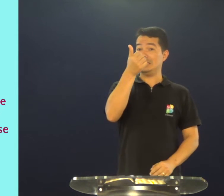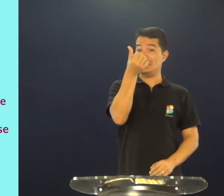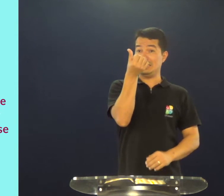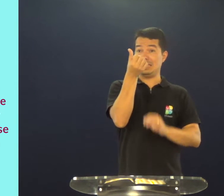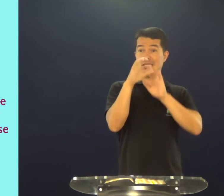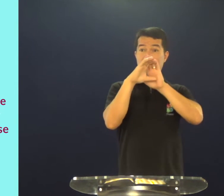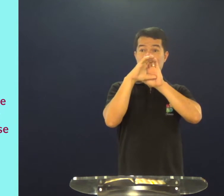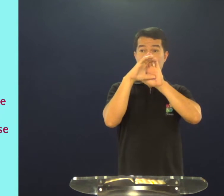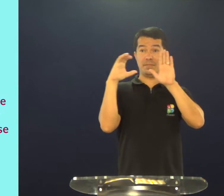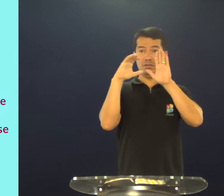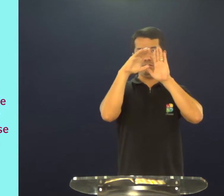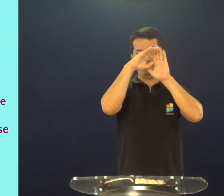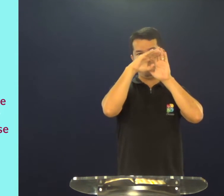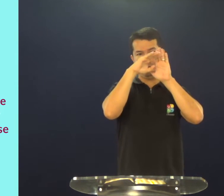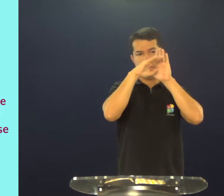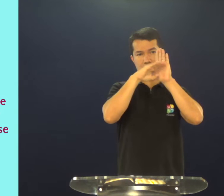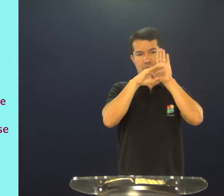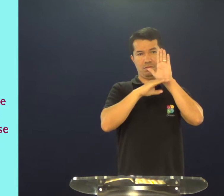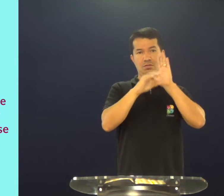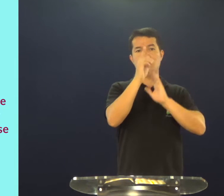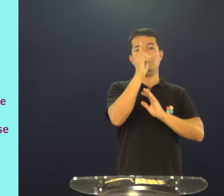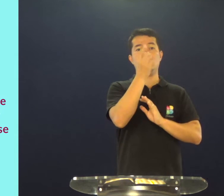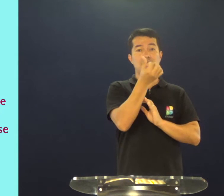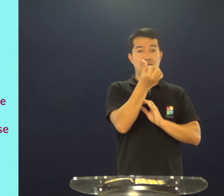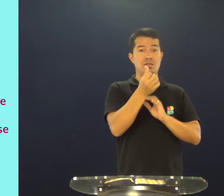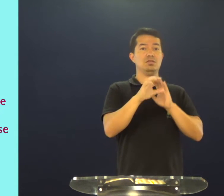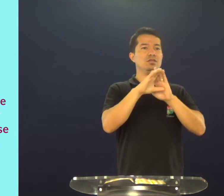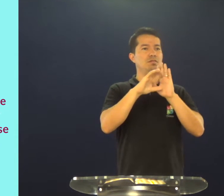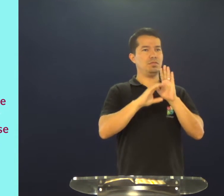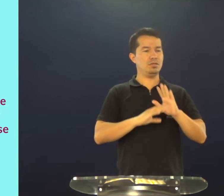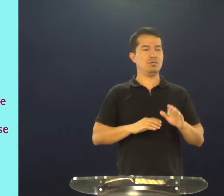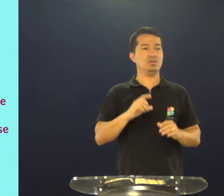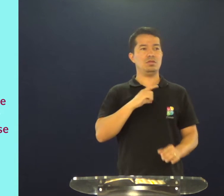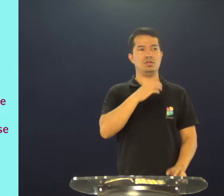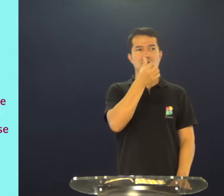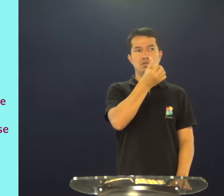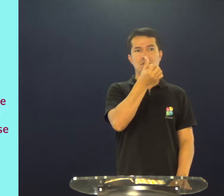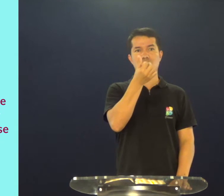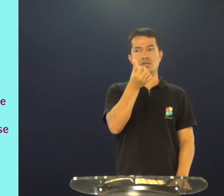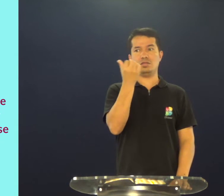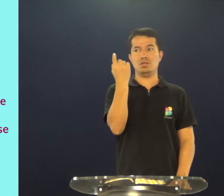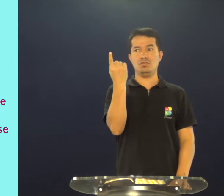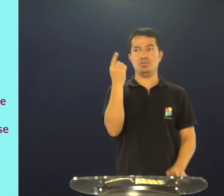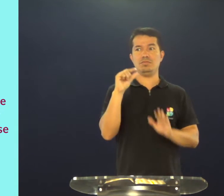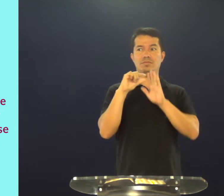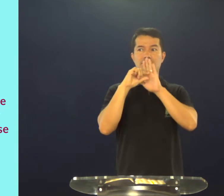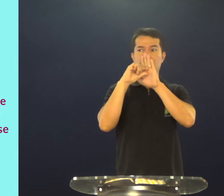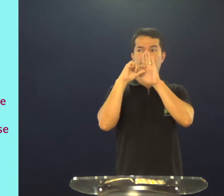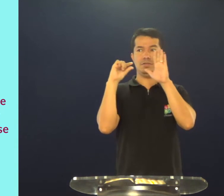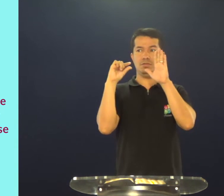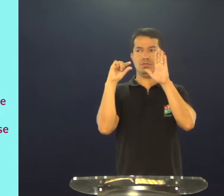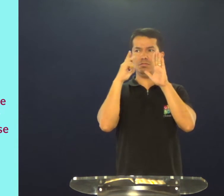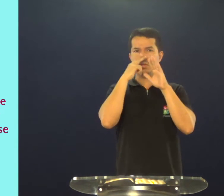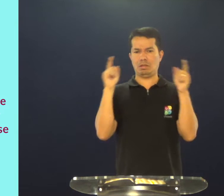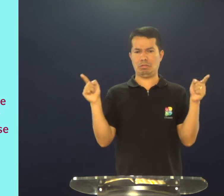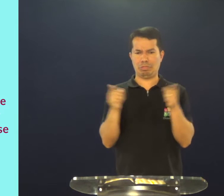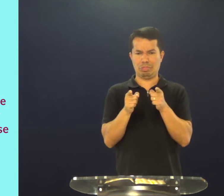tem 16 capítulos, o livro de Marcos, tem 16 capítulos,